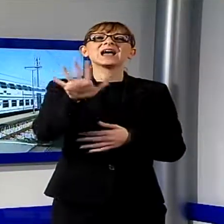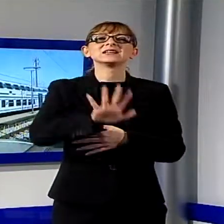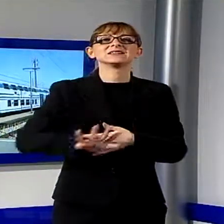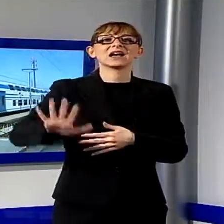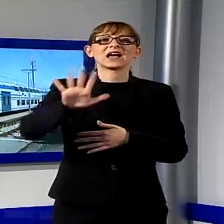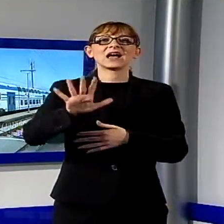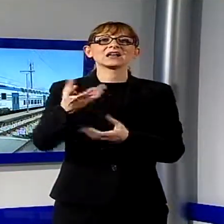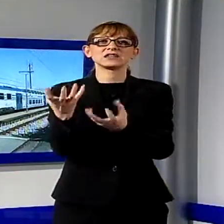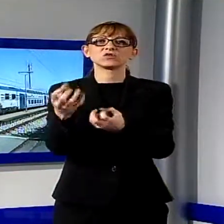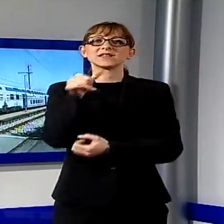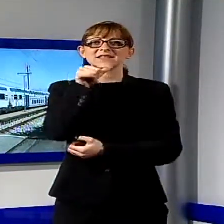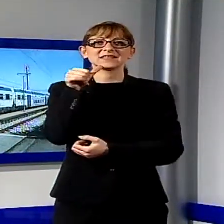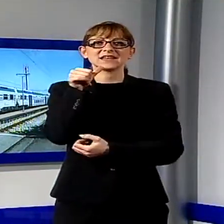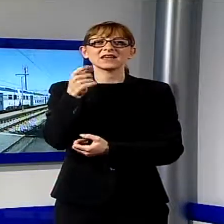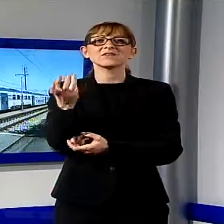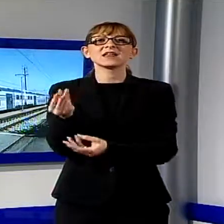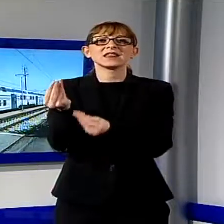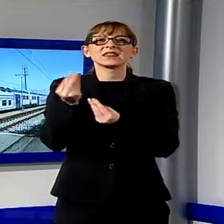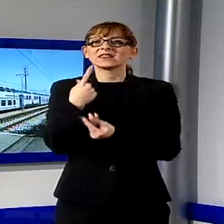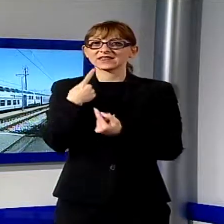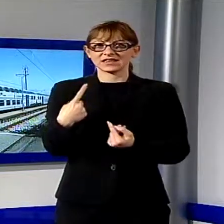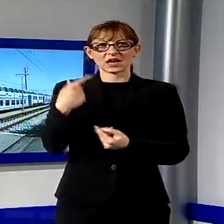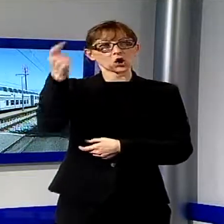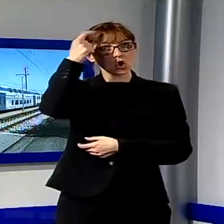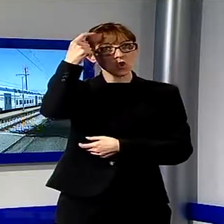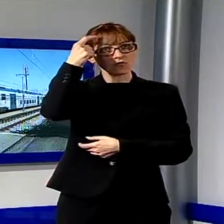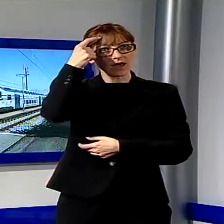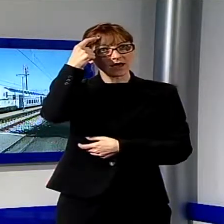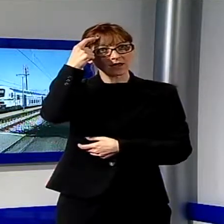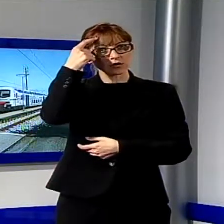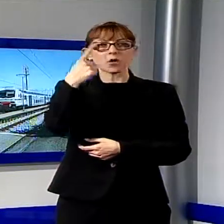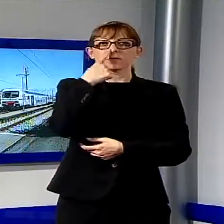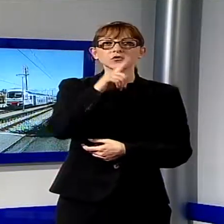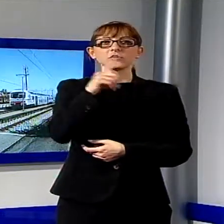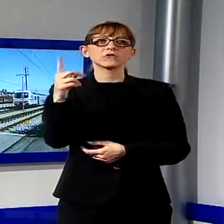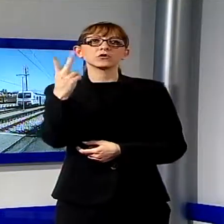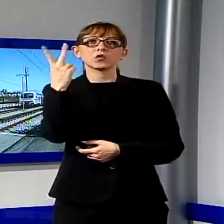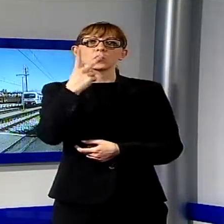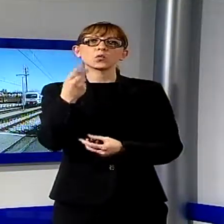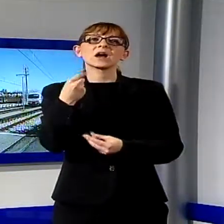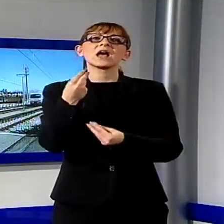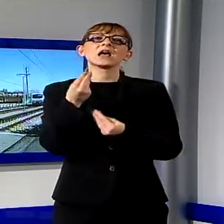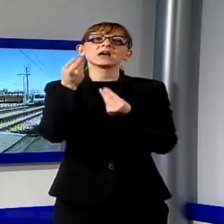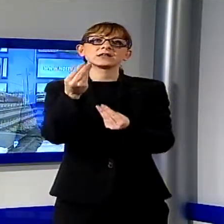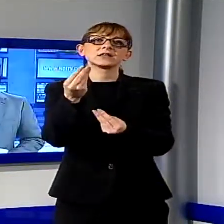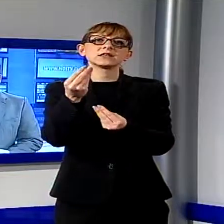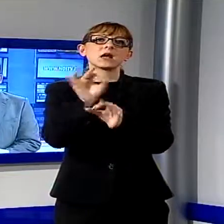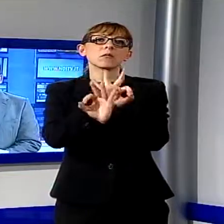dal Governo che per il raddoppio della ferrovia tra Pistoia e Lucca ha già stanziato 215 milioni di euro.